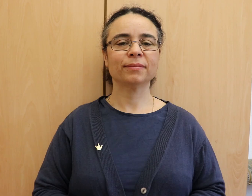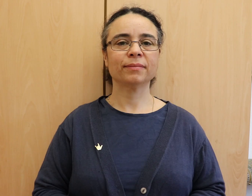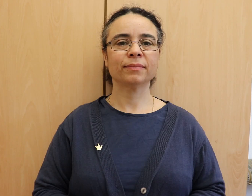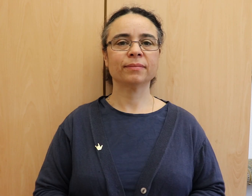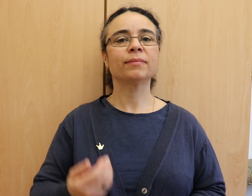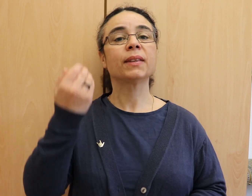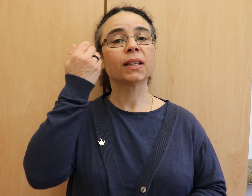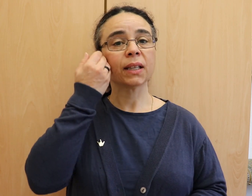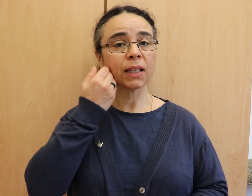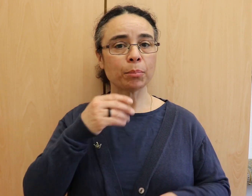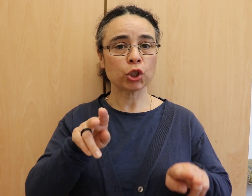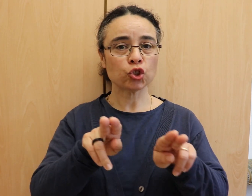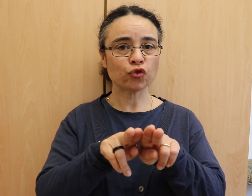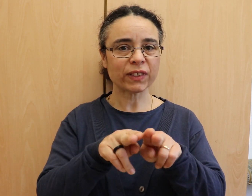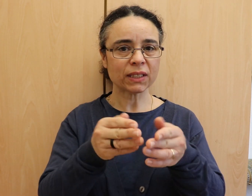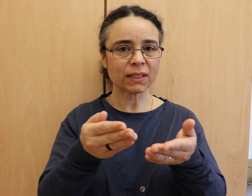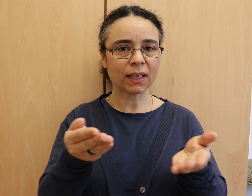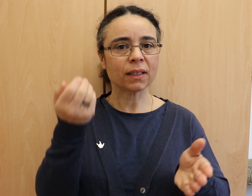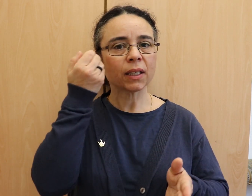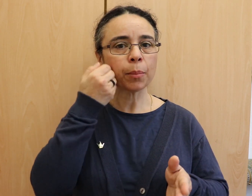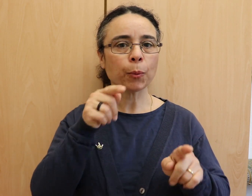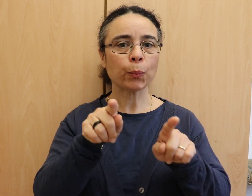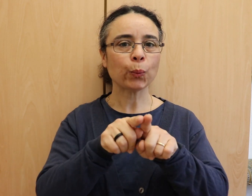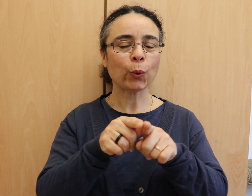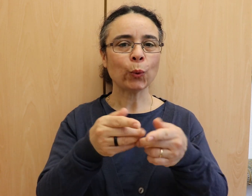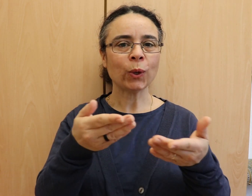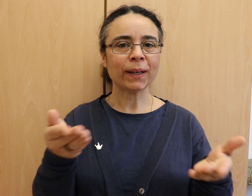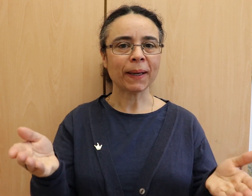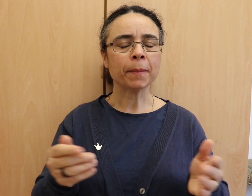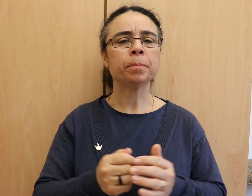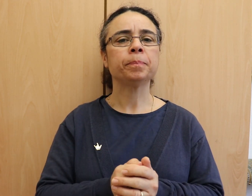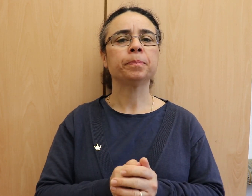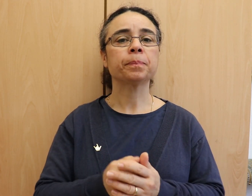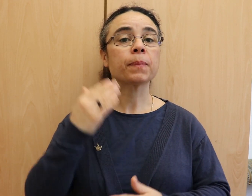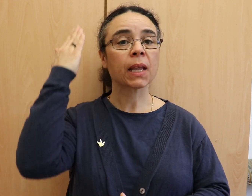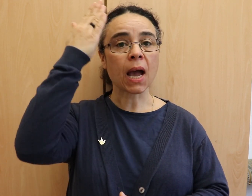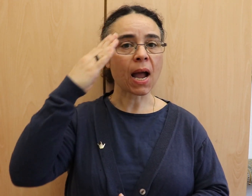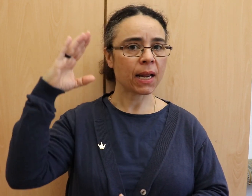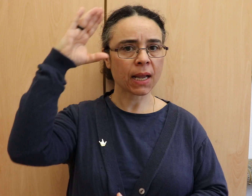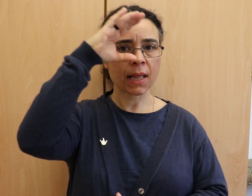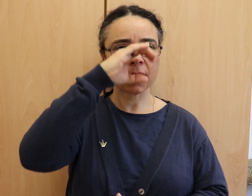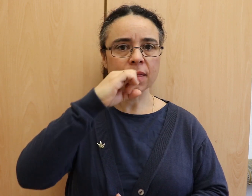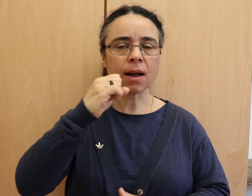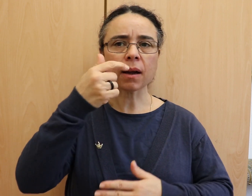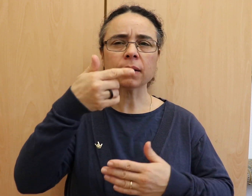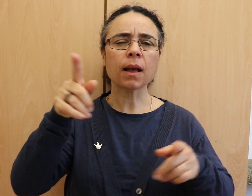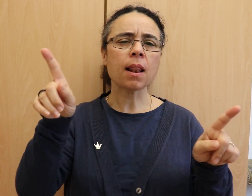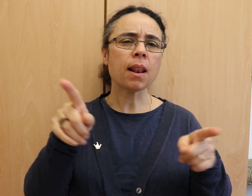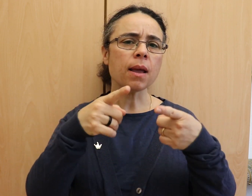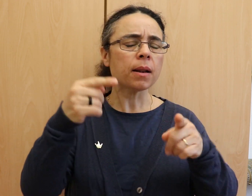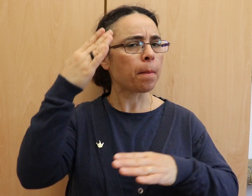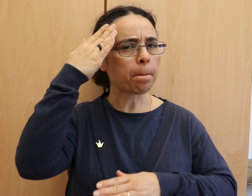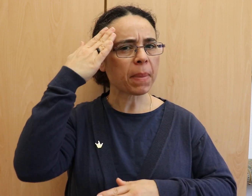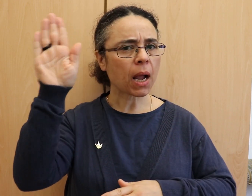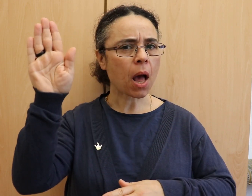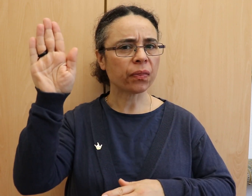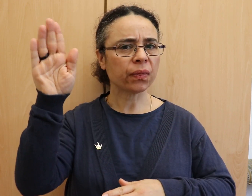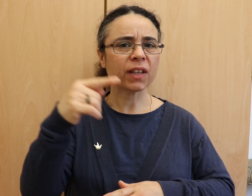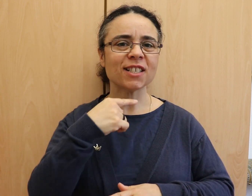Liebe Schwestern und Brüder, Christ der Retter ist da. Das ist das Lied der Heiligen